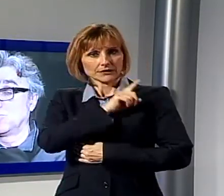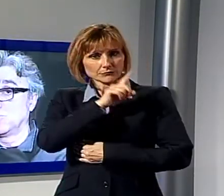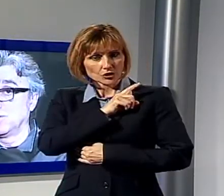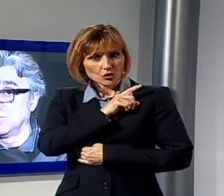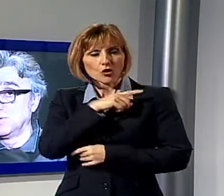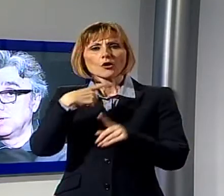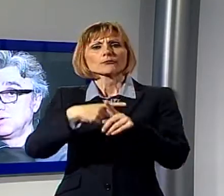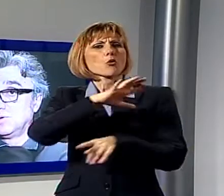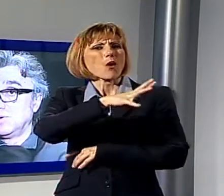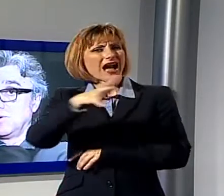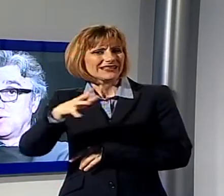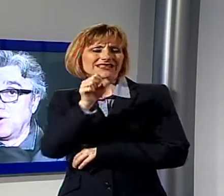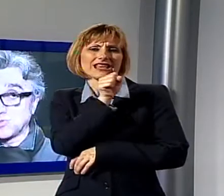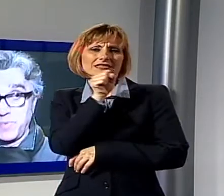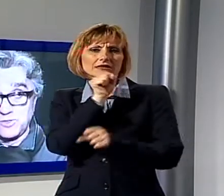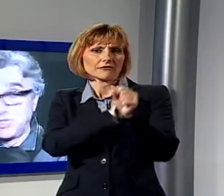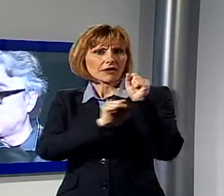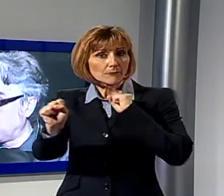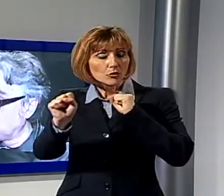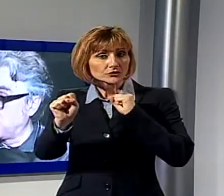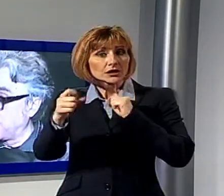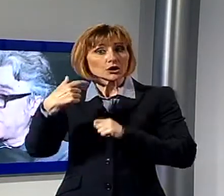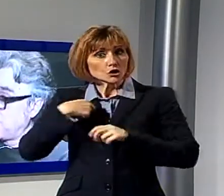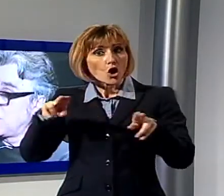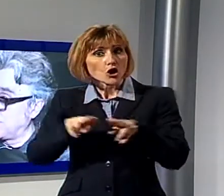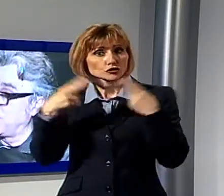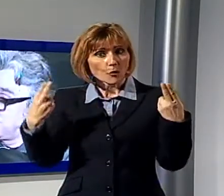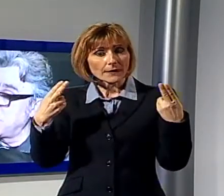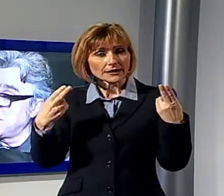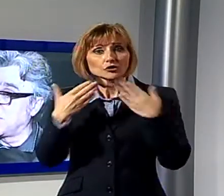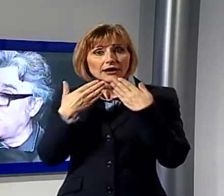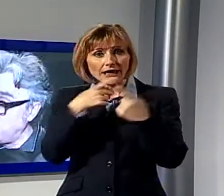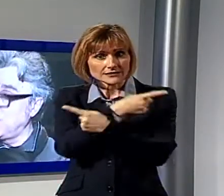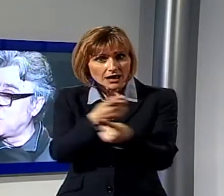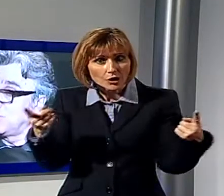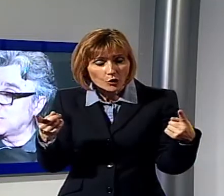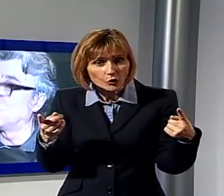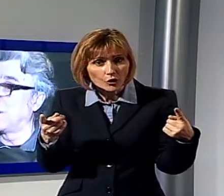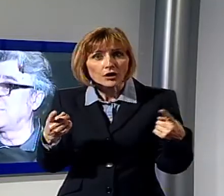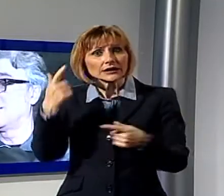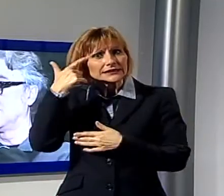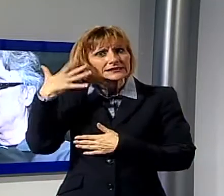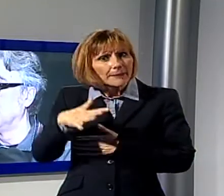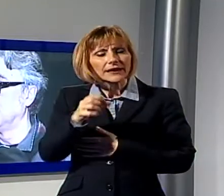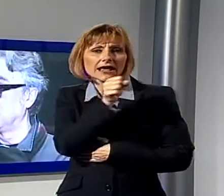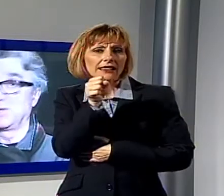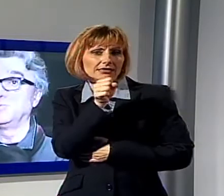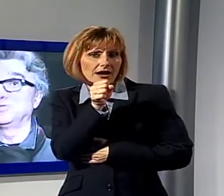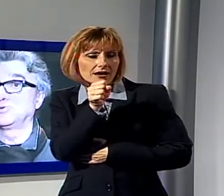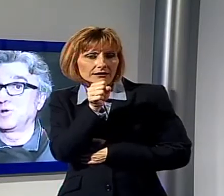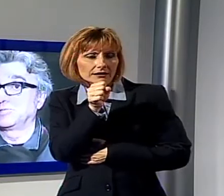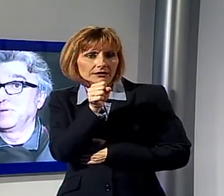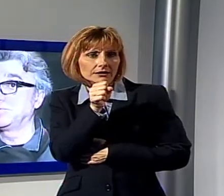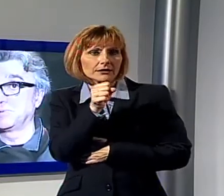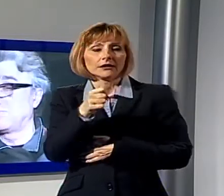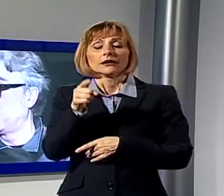è stato un uomo col quale io ho scoperto di essere forse per la prima volta effettivamente convinto di essere un cantante, perché lui